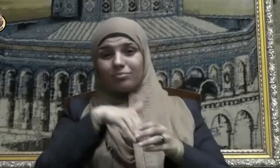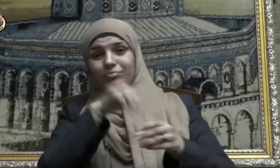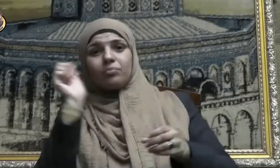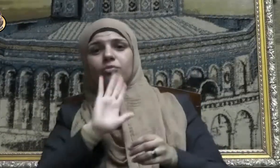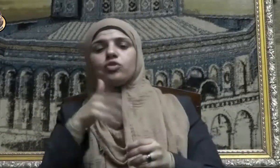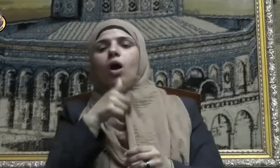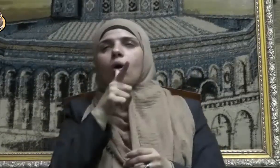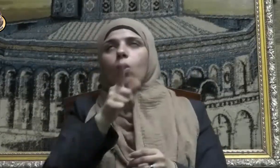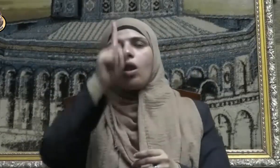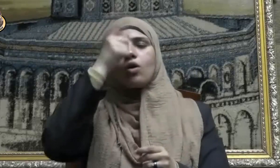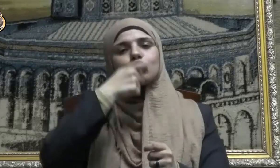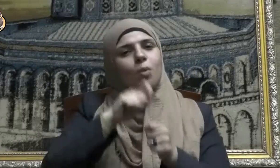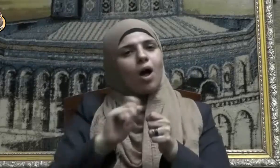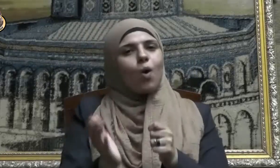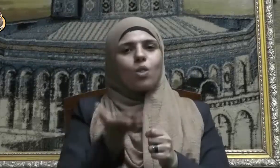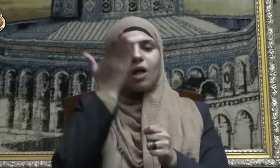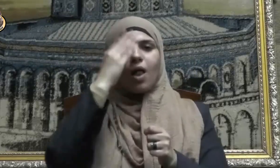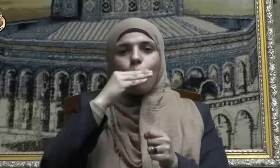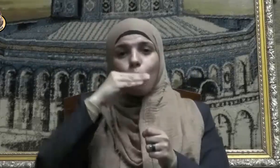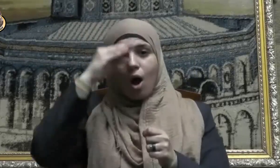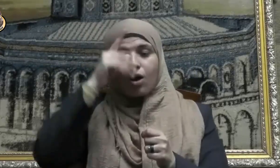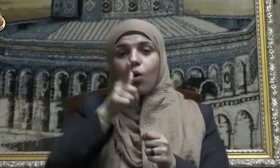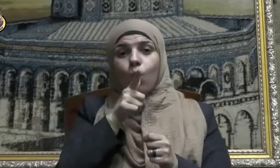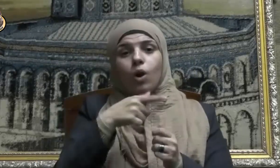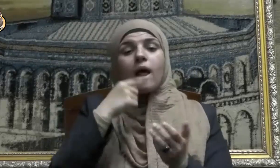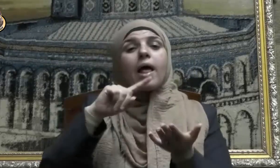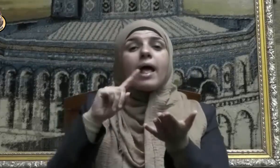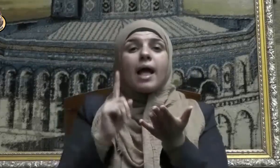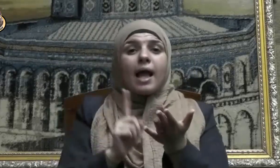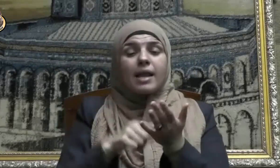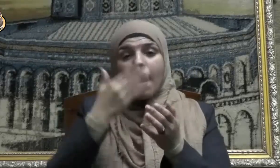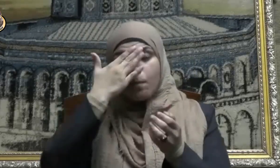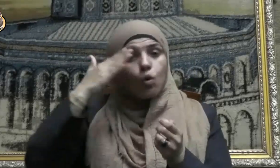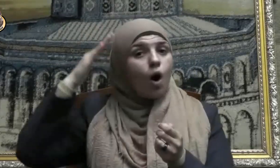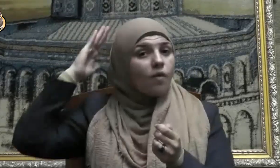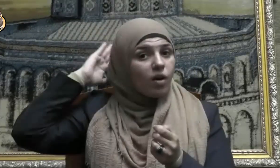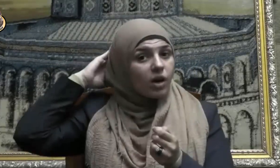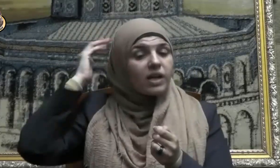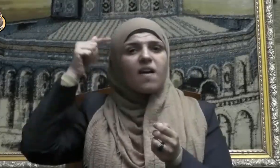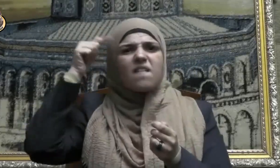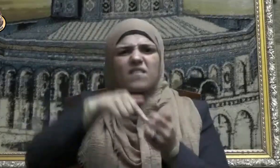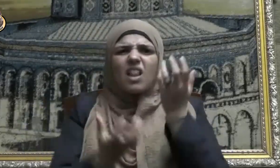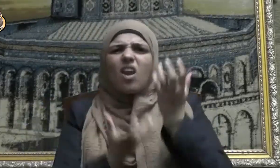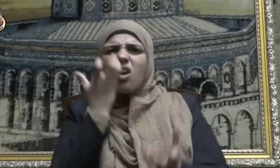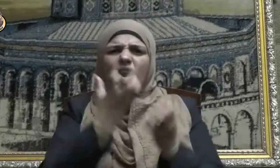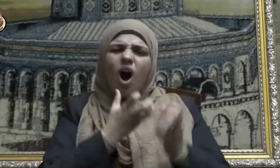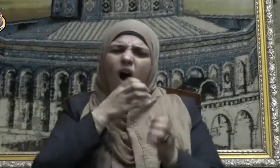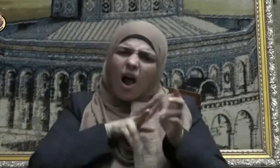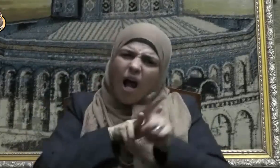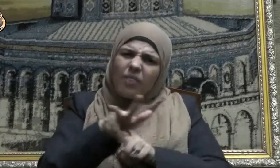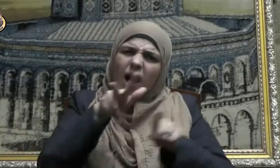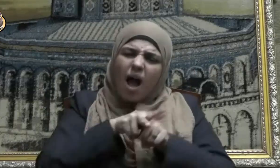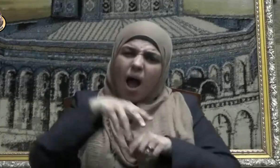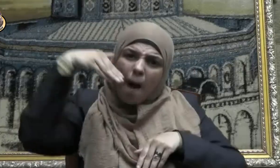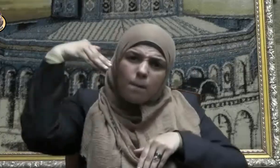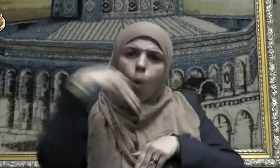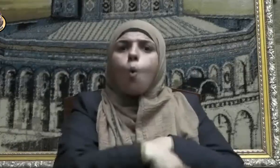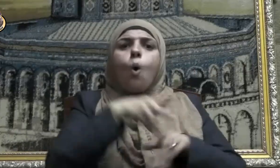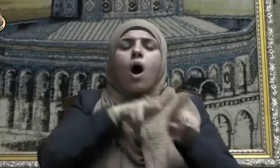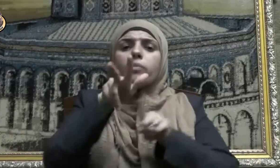الحق سبحانه وتعالى إن المنافقين في الدرك الأسفل من النار ولن تجد